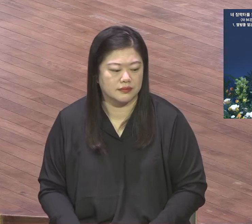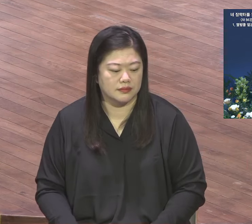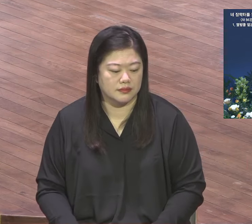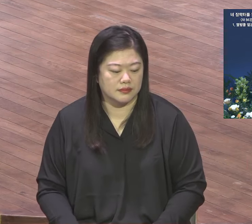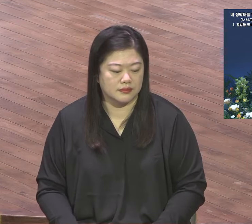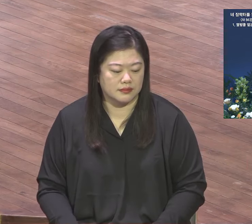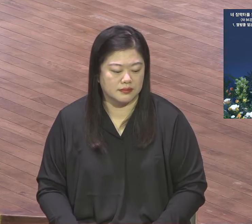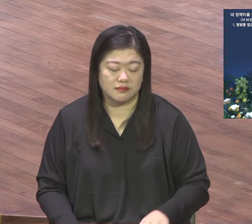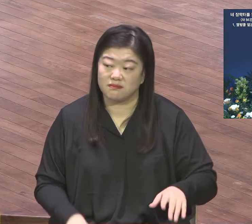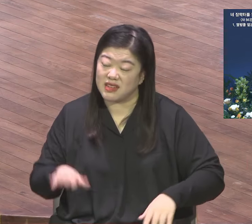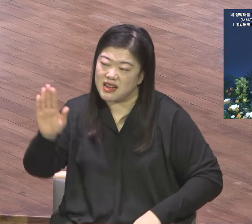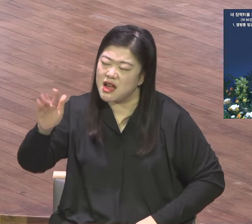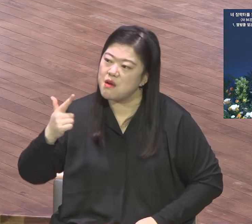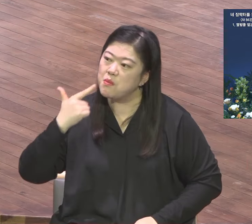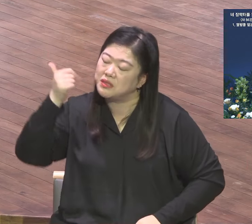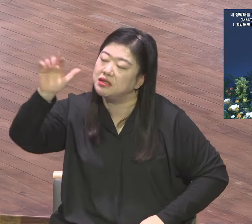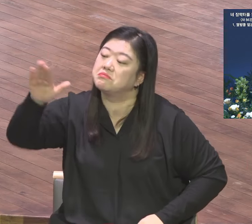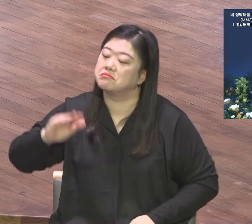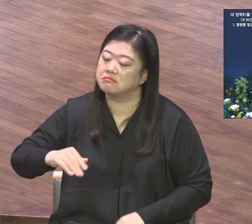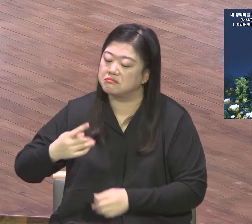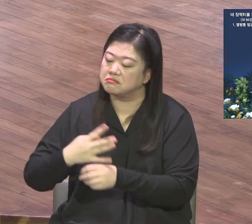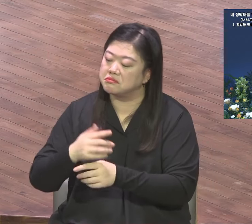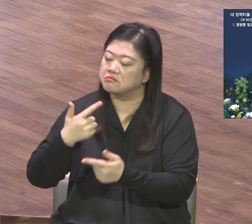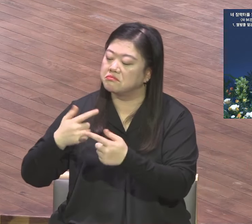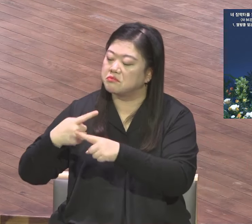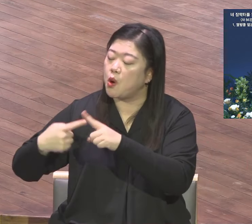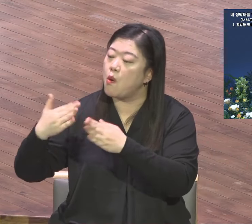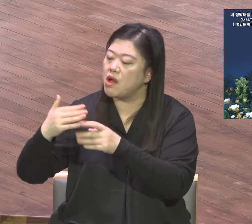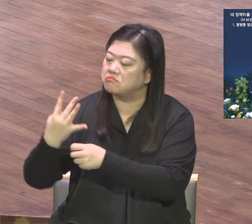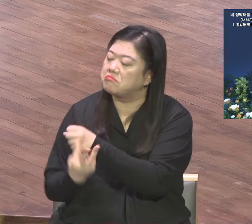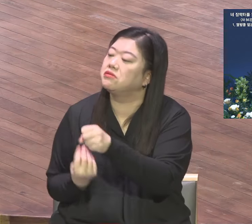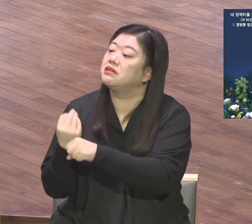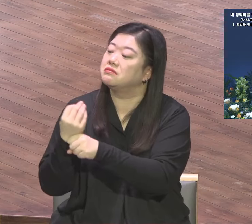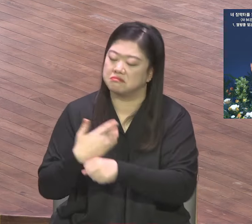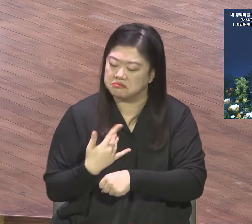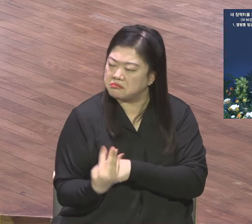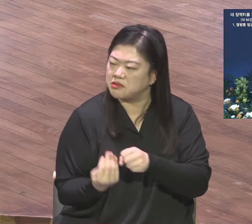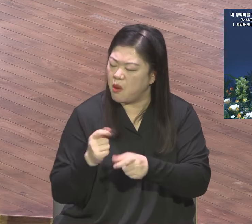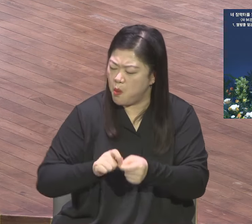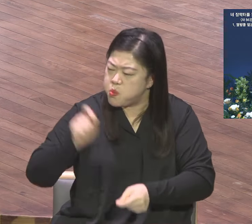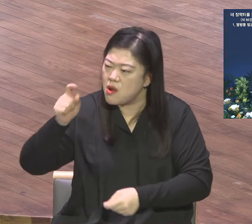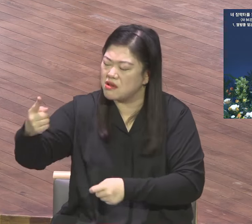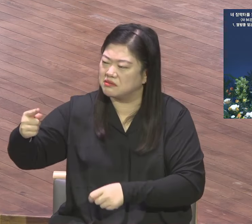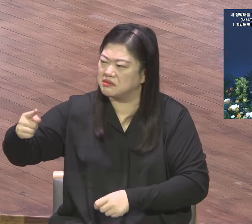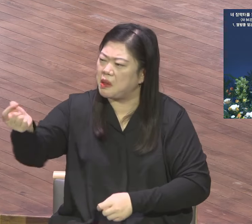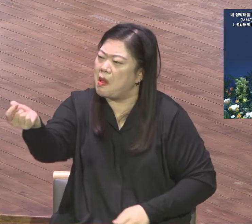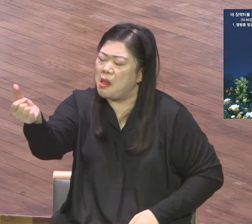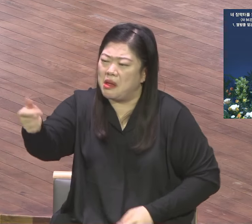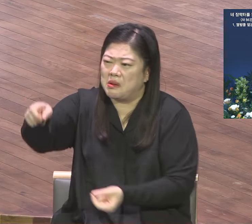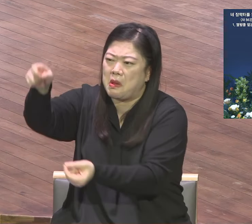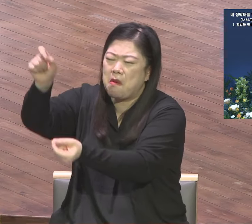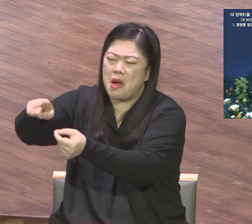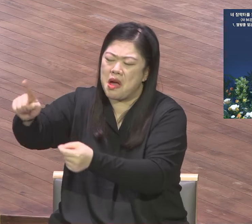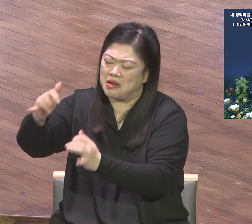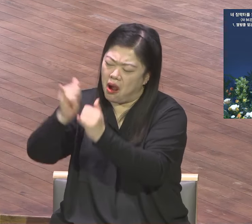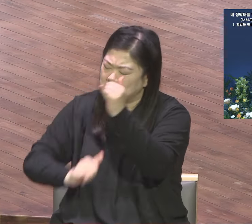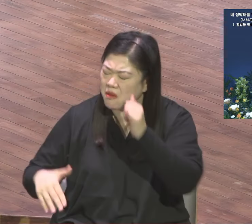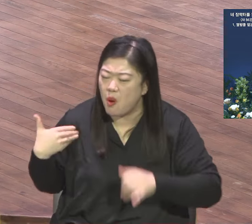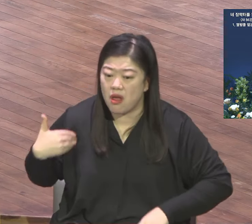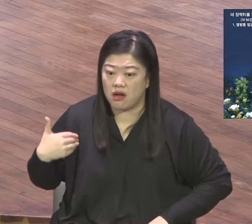지겨가지고 그냥 건축 연장 맡다가 하면서 하면서 지가 지가 불법으로 불법으로 해놓고 나중에는 목사님이 자기 왕따 시킨다고